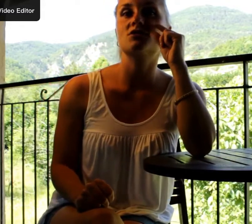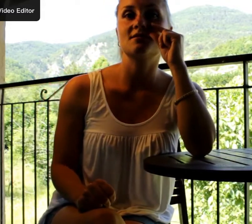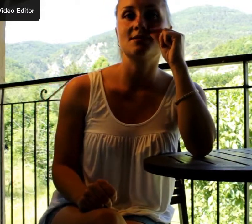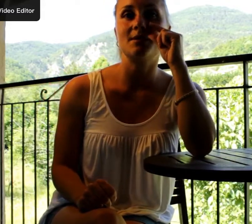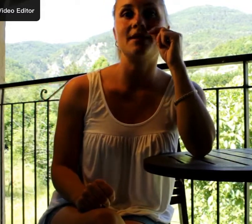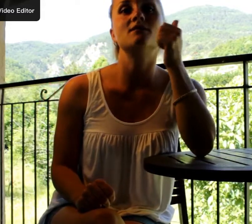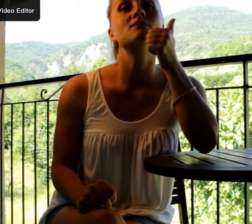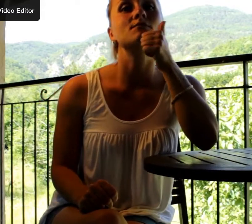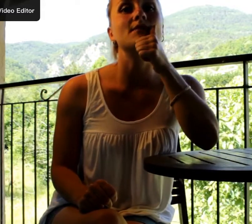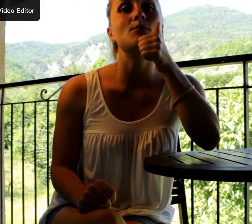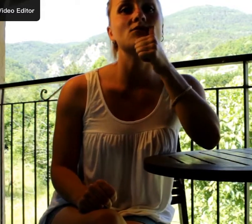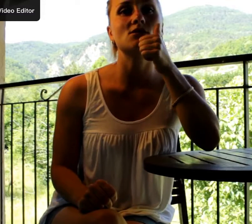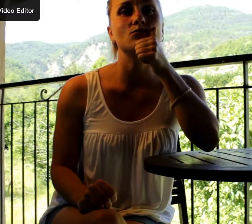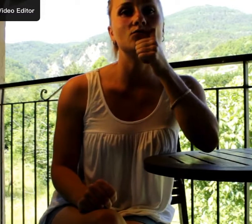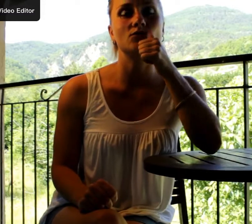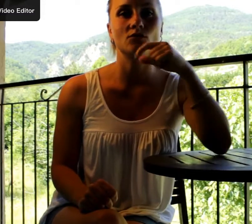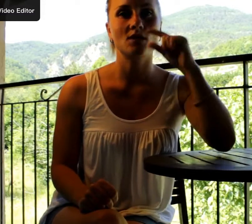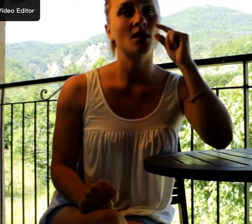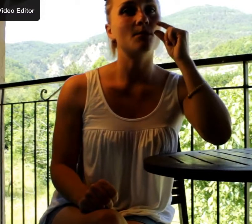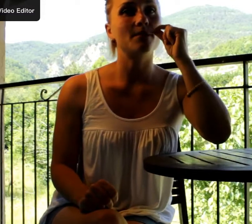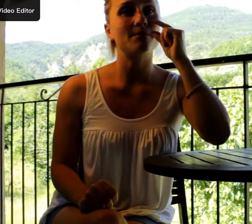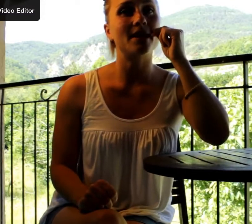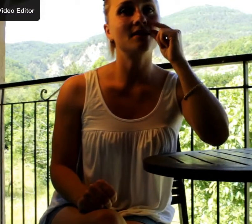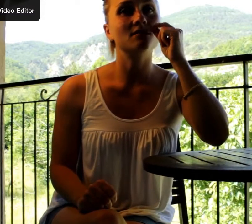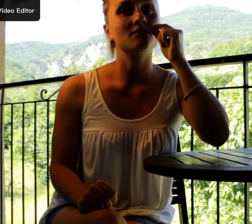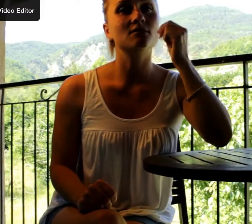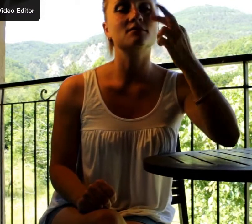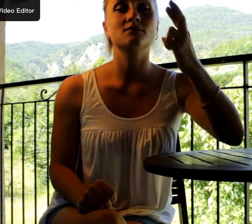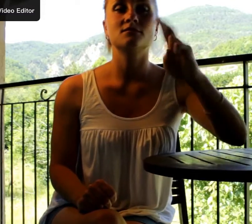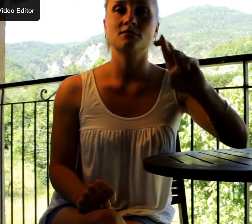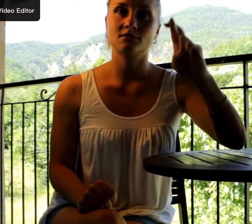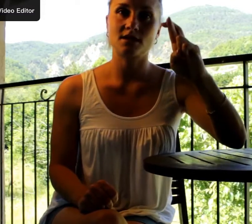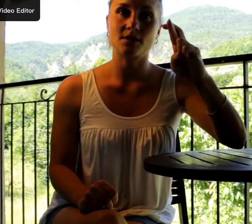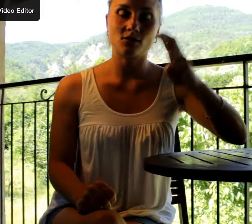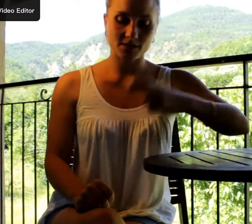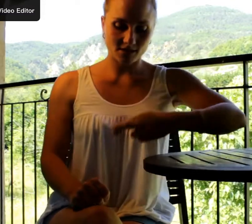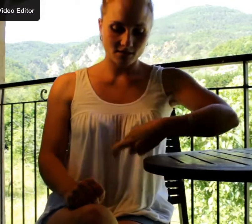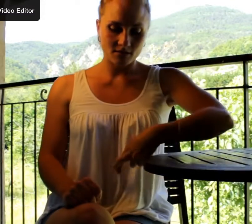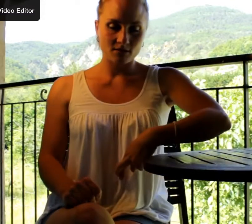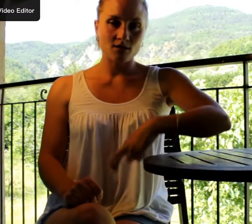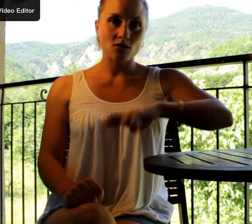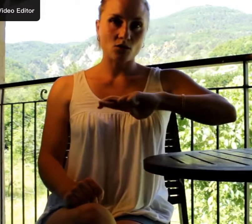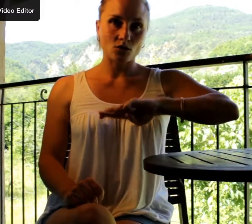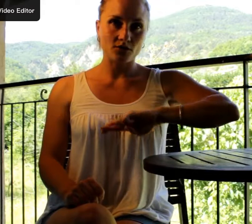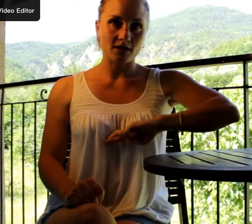c'est papa, maman c'est le pouce, papa, la main comme ça, revient,